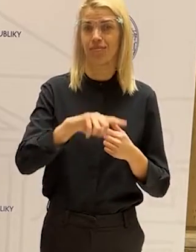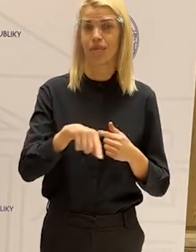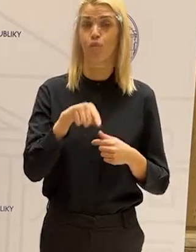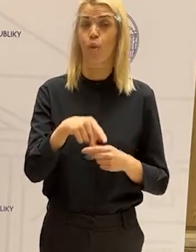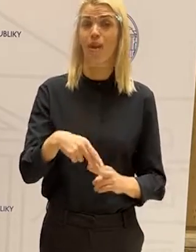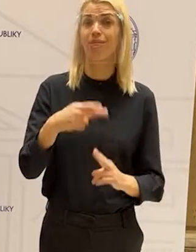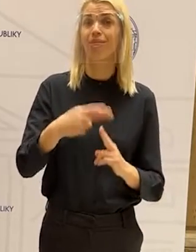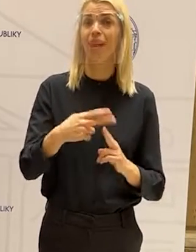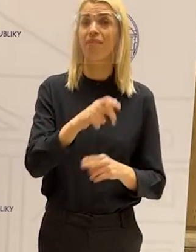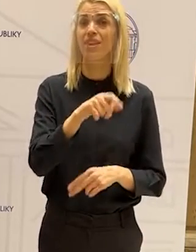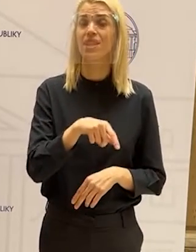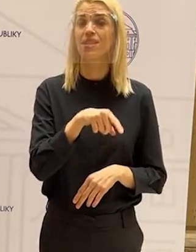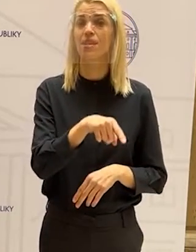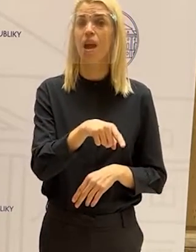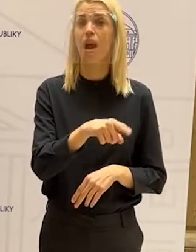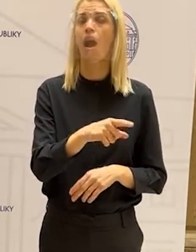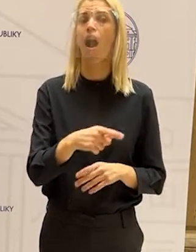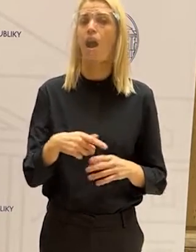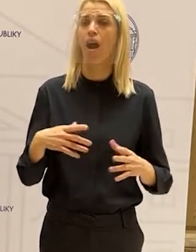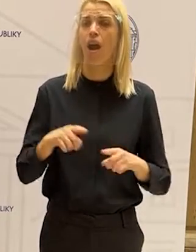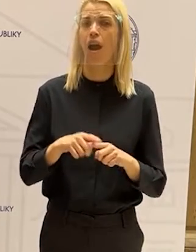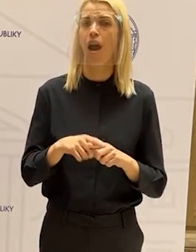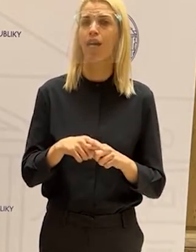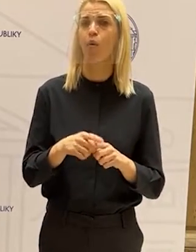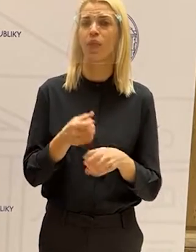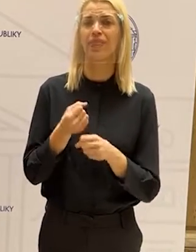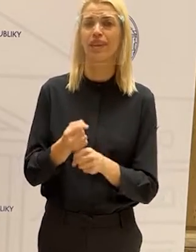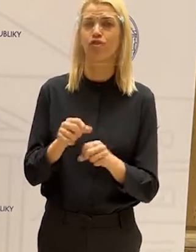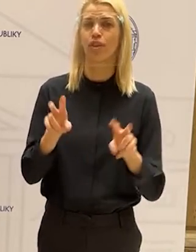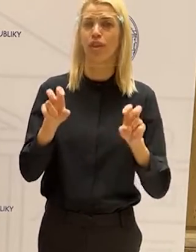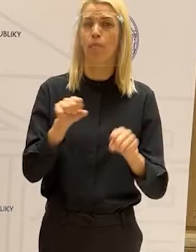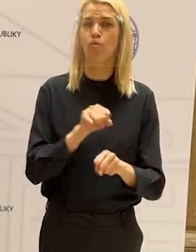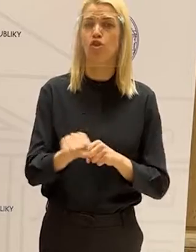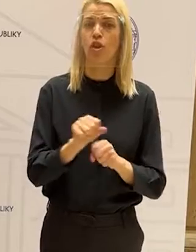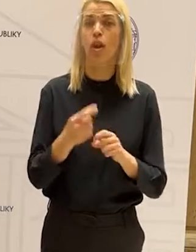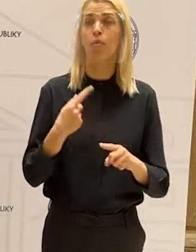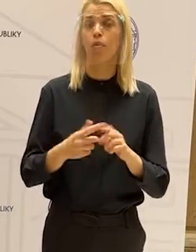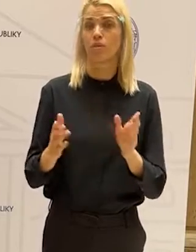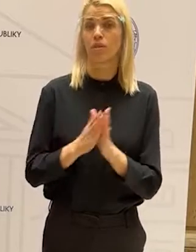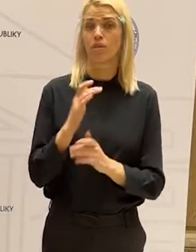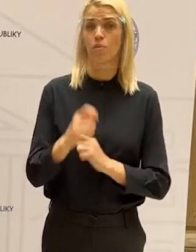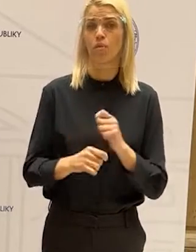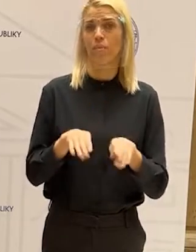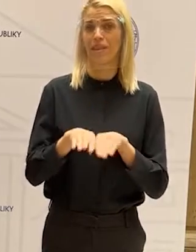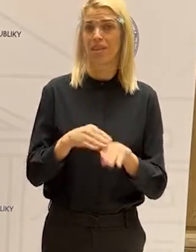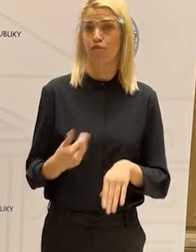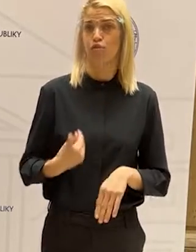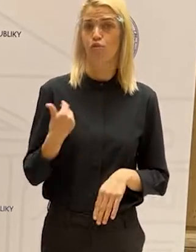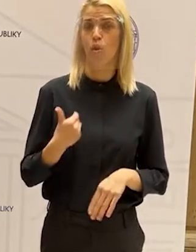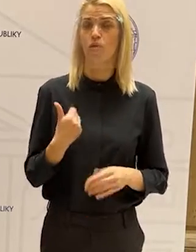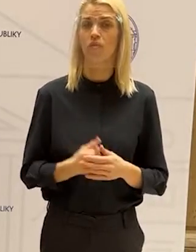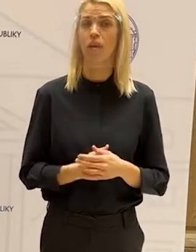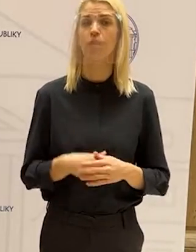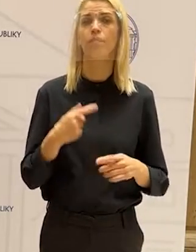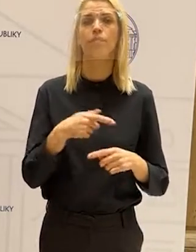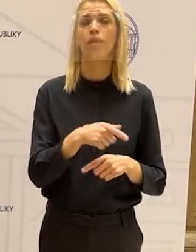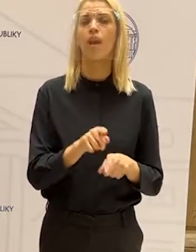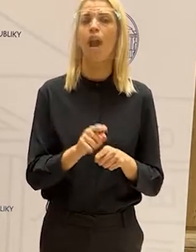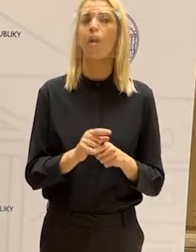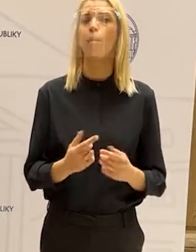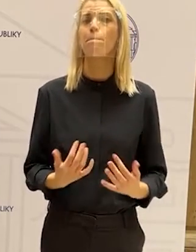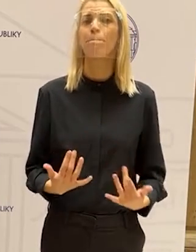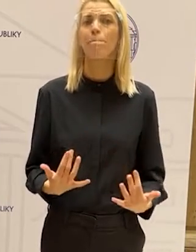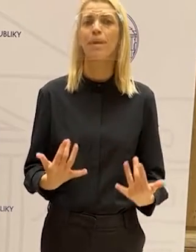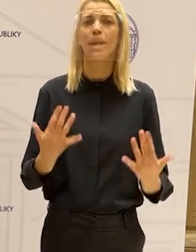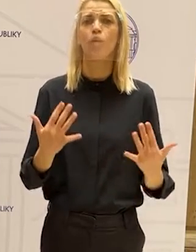toto je televízia, ktorá uchopila tému šikany, spolupracovala s nami ako s rezortom školstva, a veľmi prírodzene